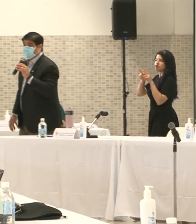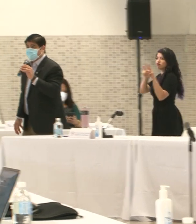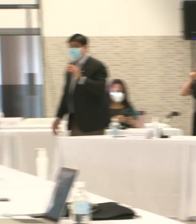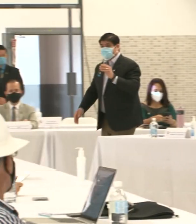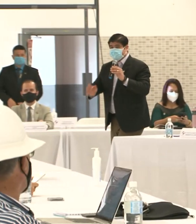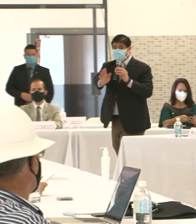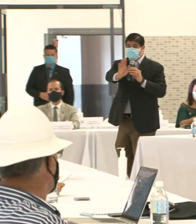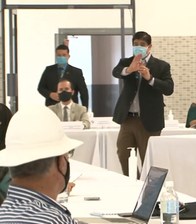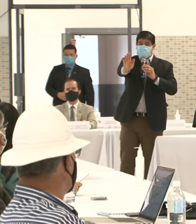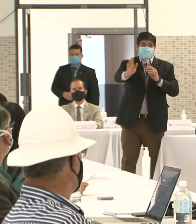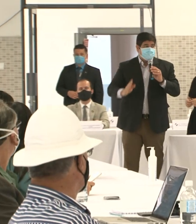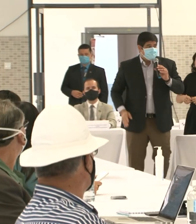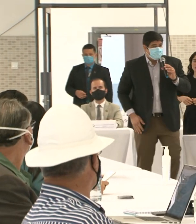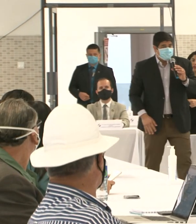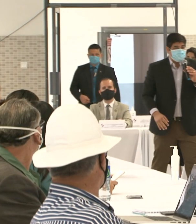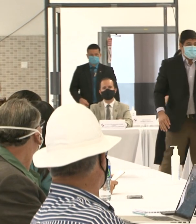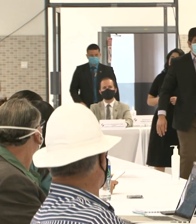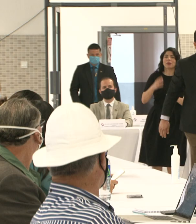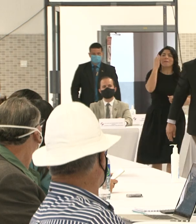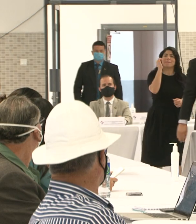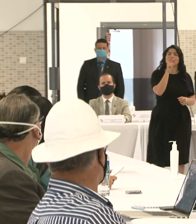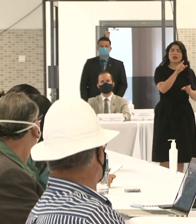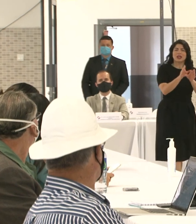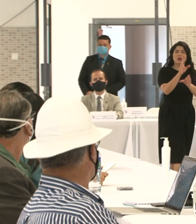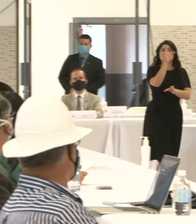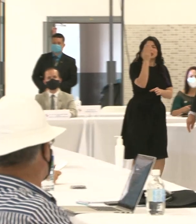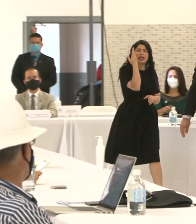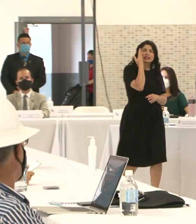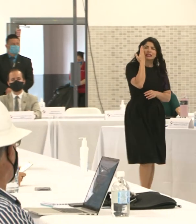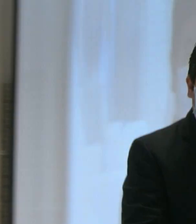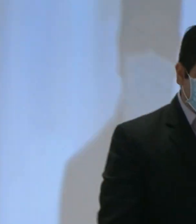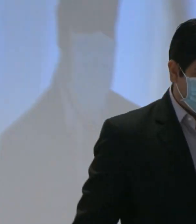y a todos, porque desde aquí la columna me lo impide.